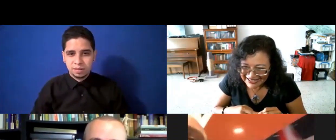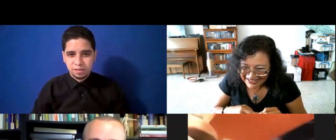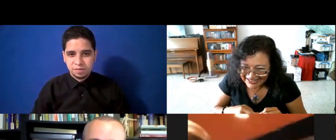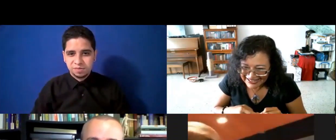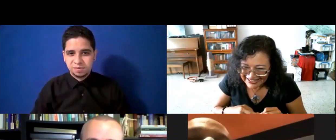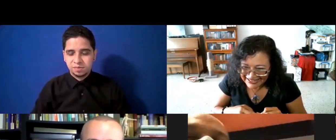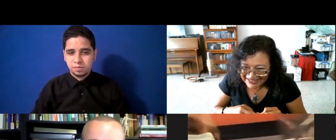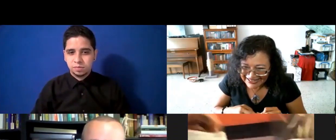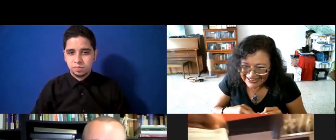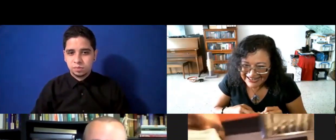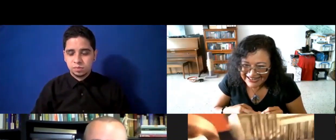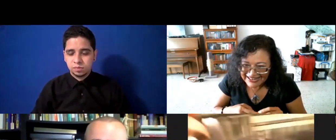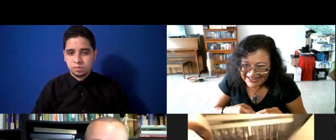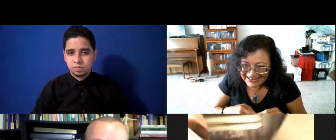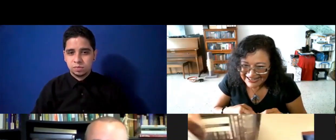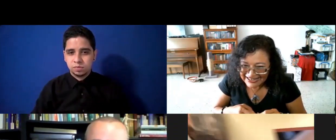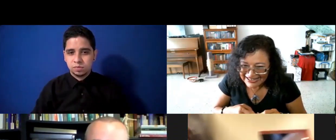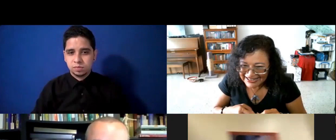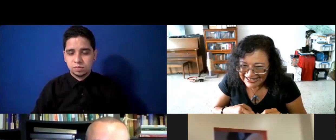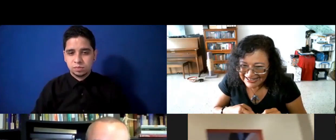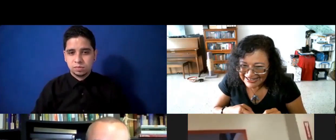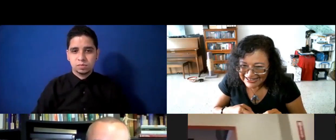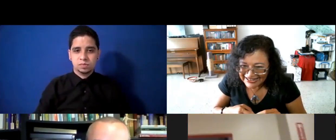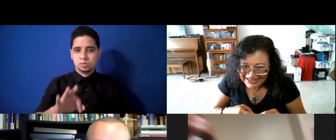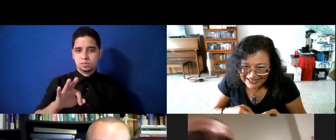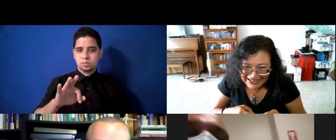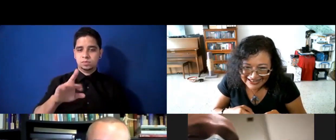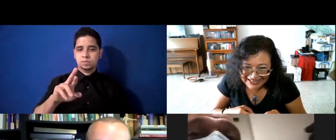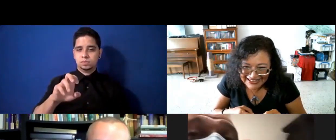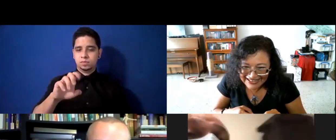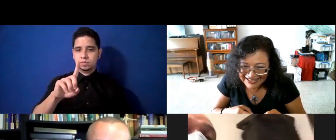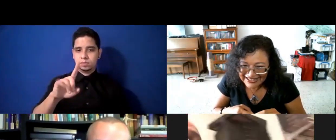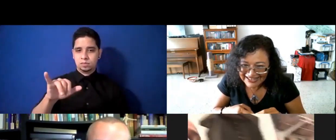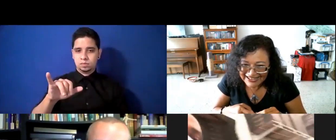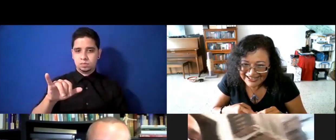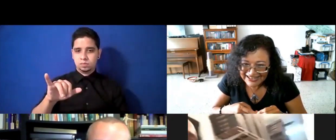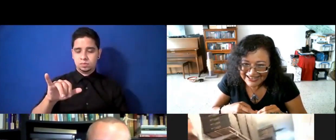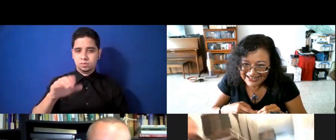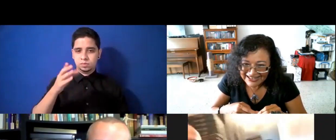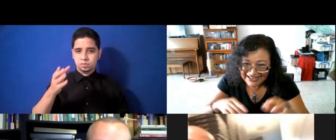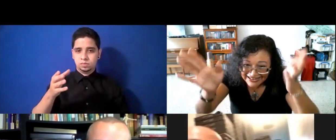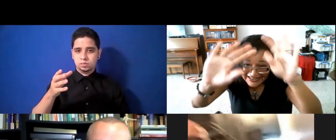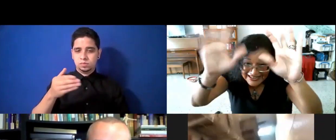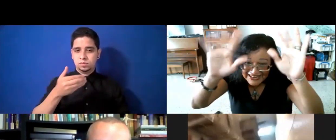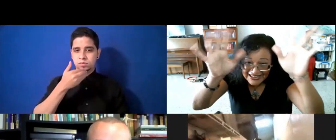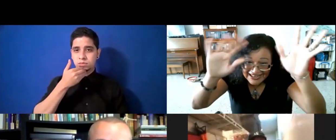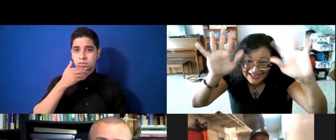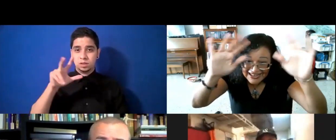acá está, Freddy, nos hemos metido, en la cocina, Freddy, pizero, de 30 años, ¿cuántos años en